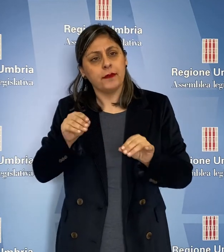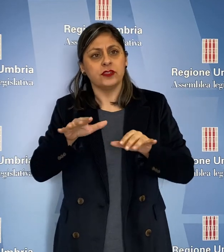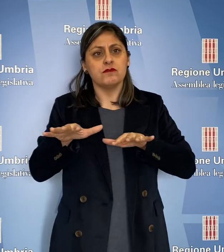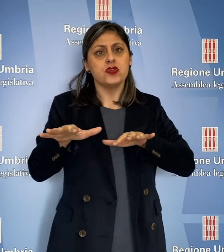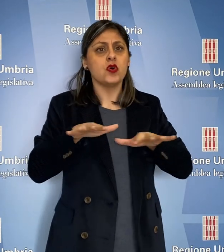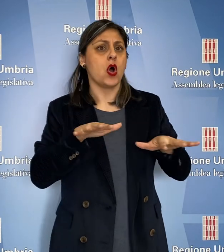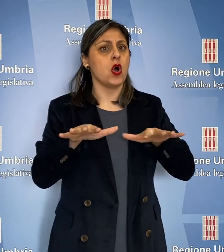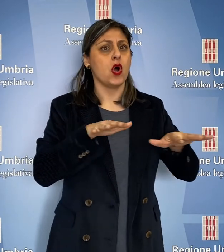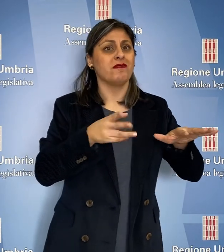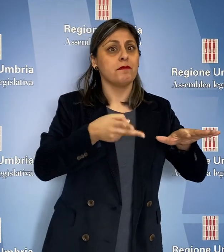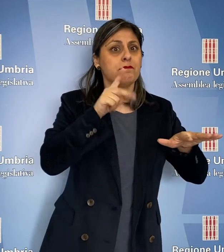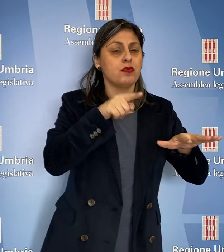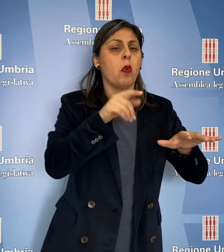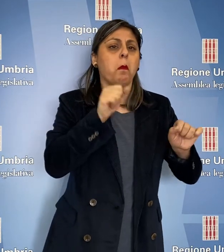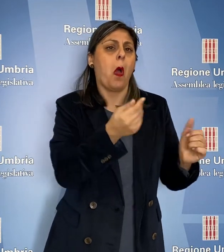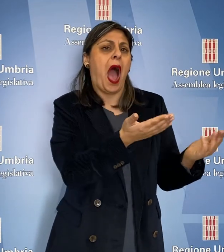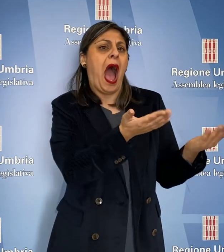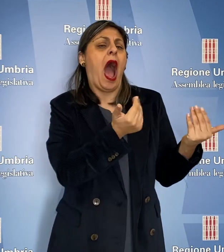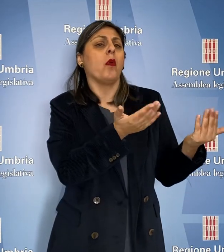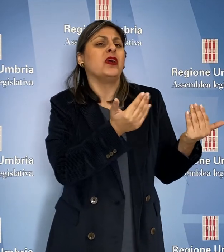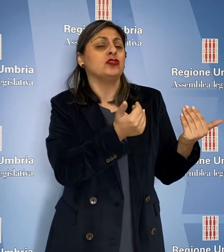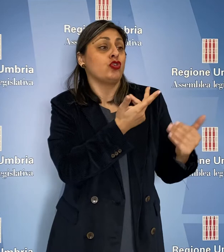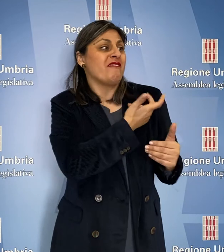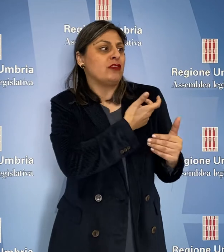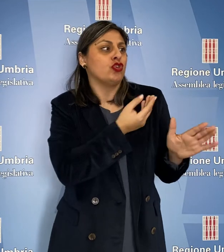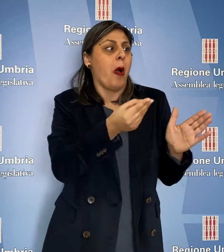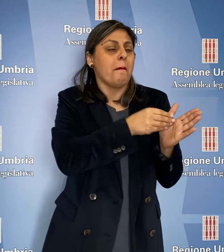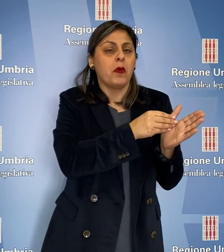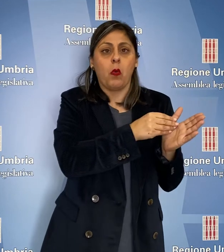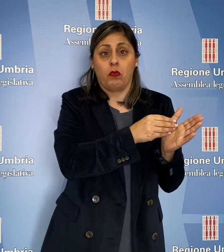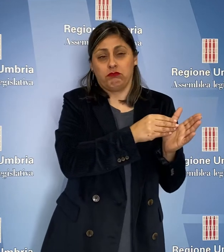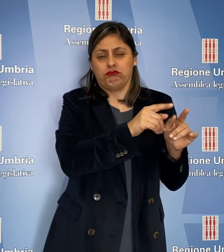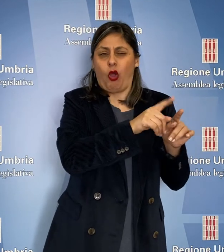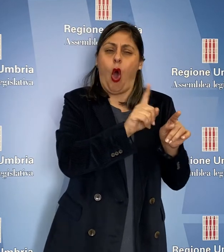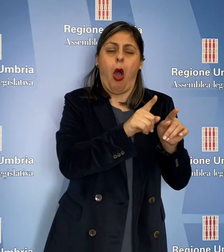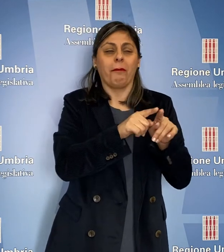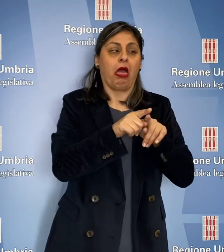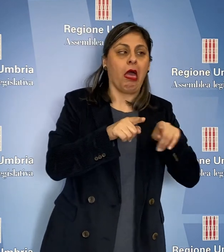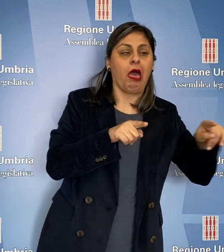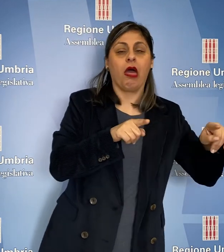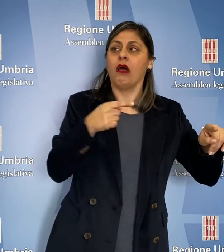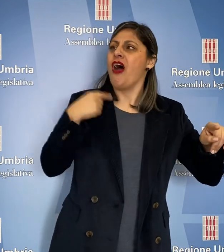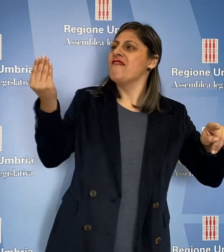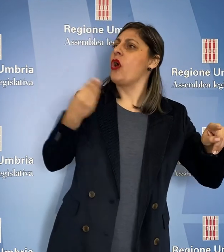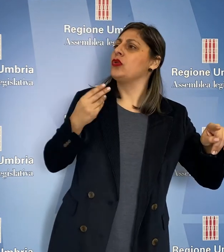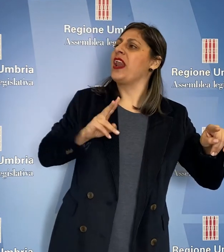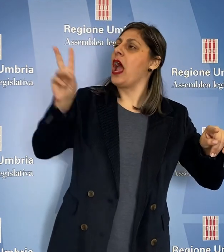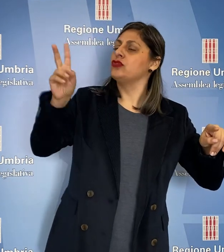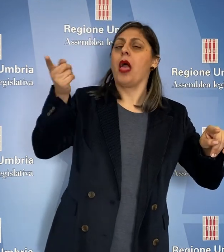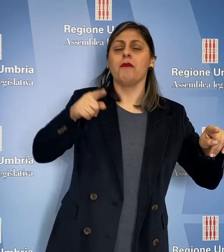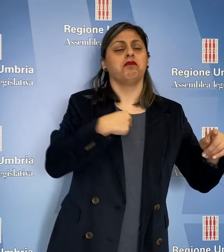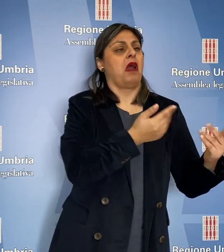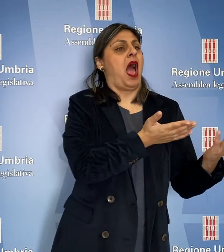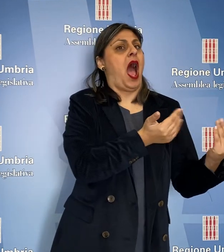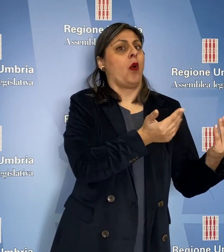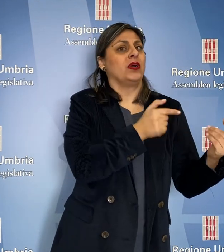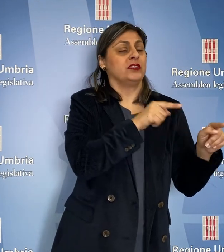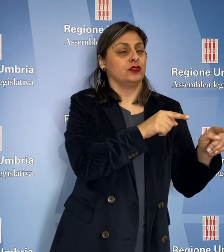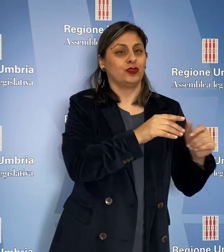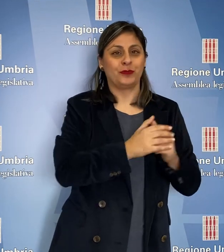livello regionale per poter acquistare vaccini in aggiunta in parallelo alle forniture nazionali, efficientare la